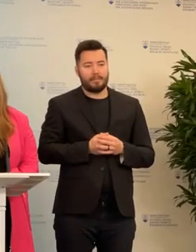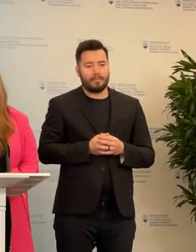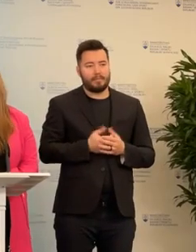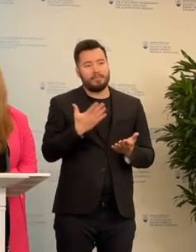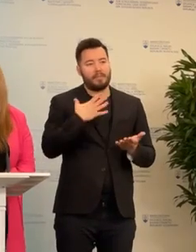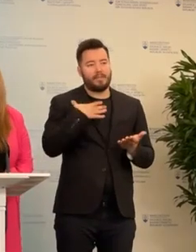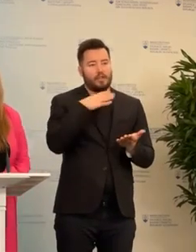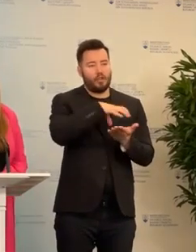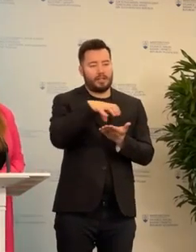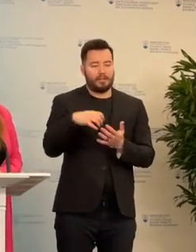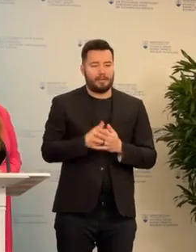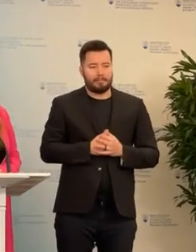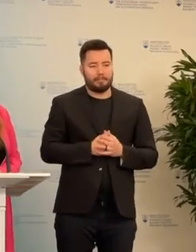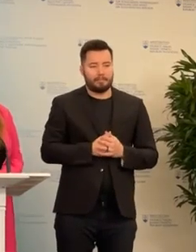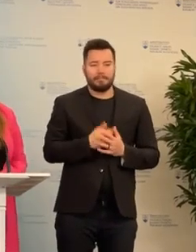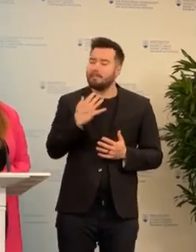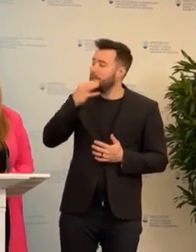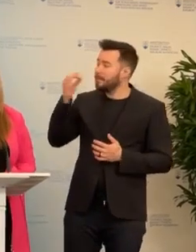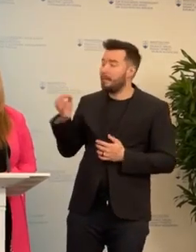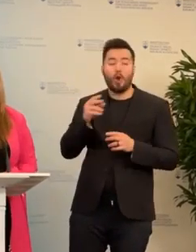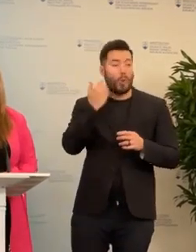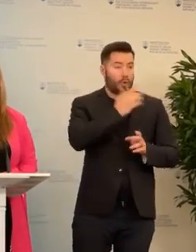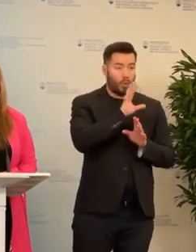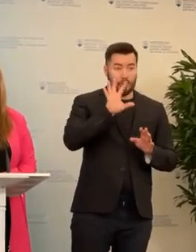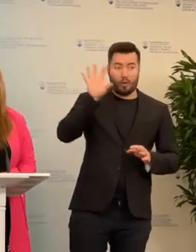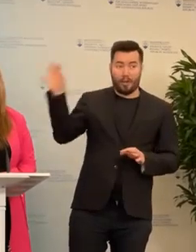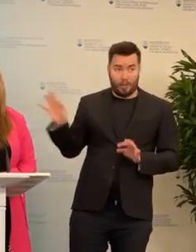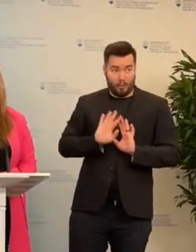okresov. A už sa na vás aj obrátili nejakí ľudia?